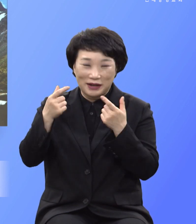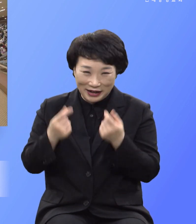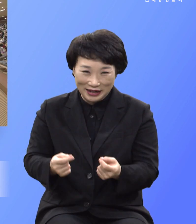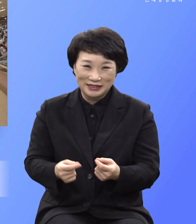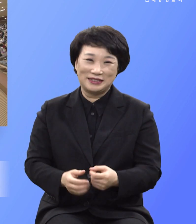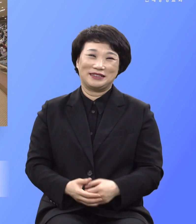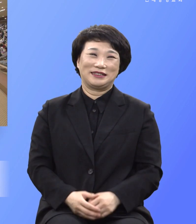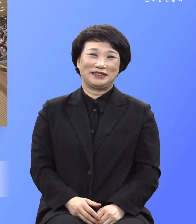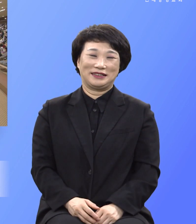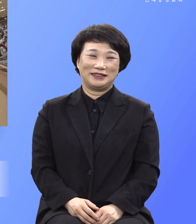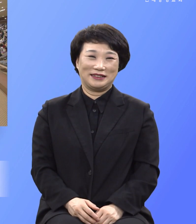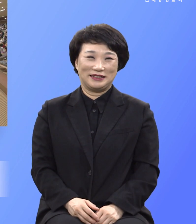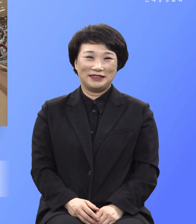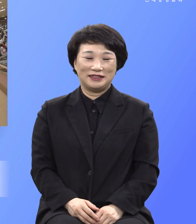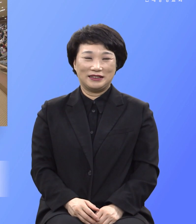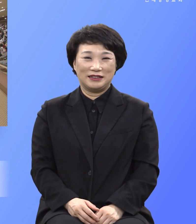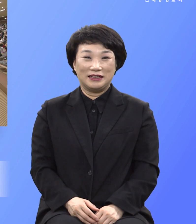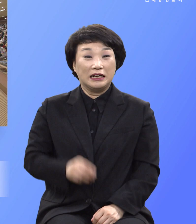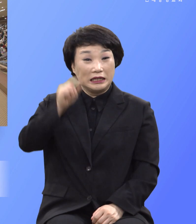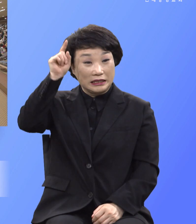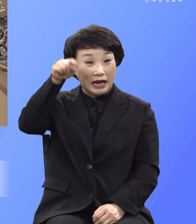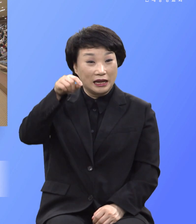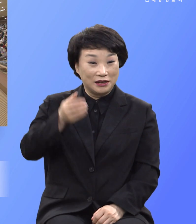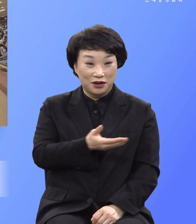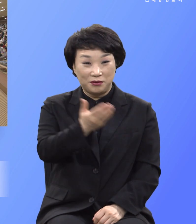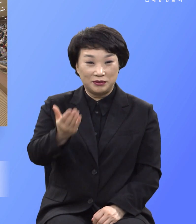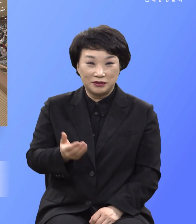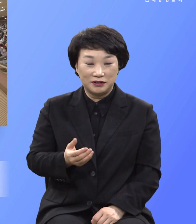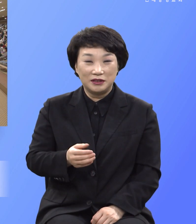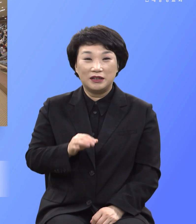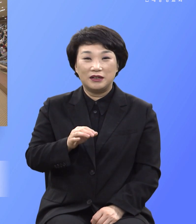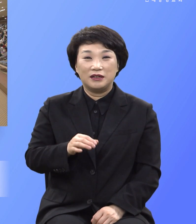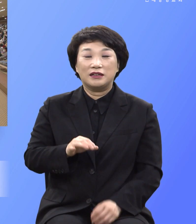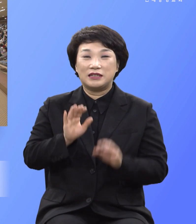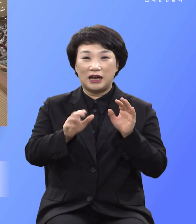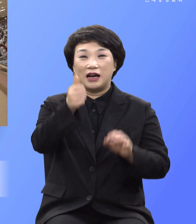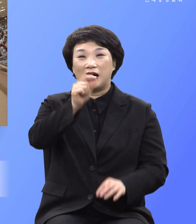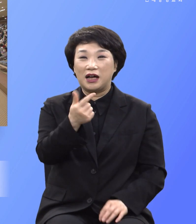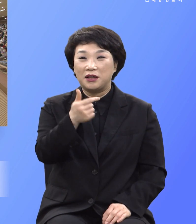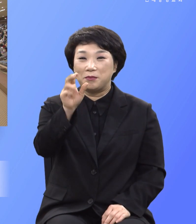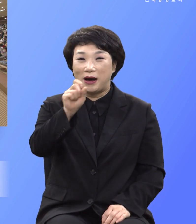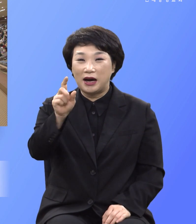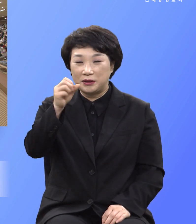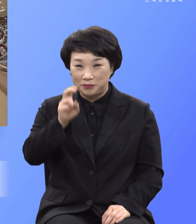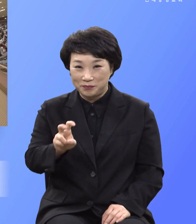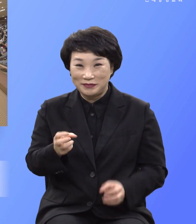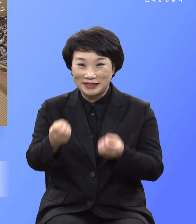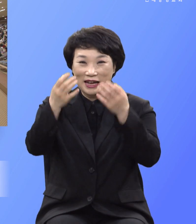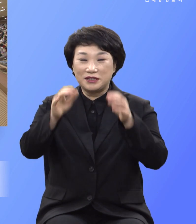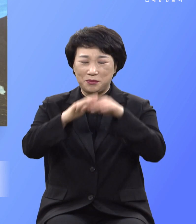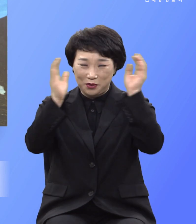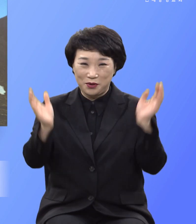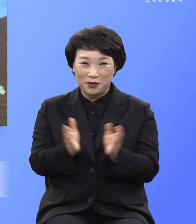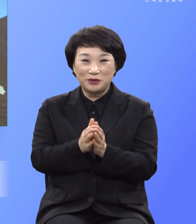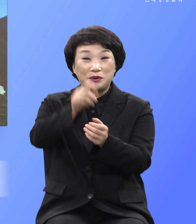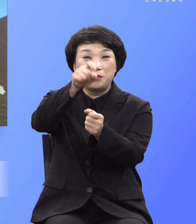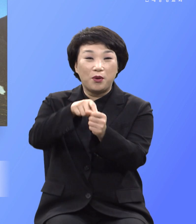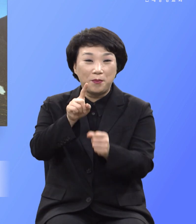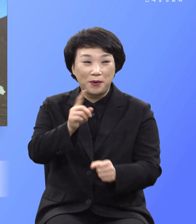내일 한마음 잔치도에 진행되는 이유가 무엇이냐 이후